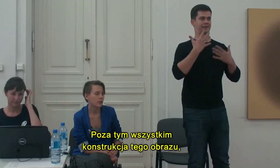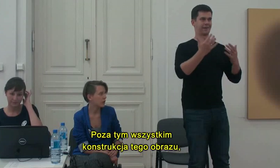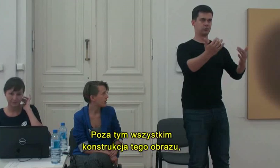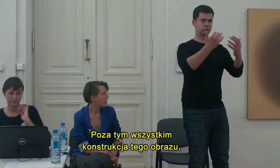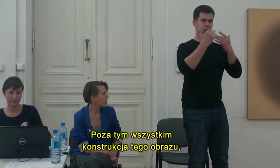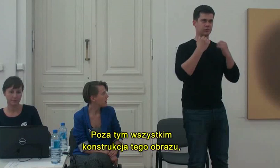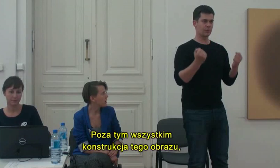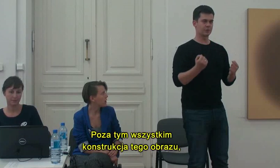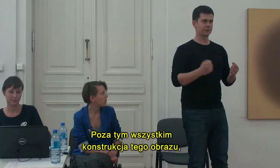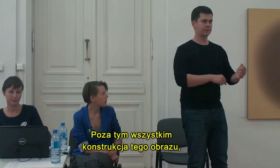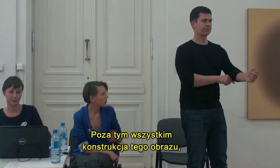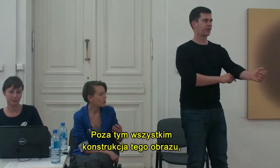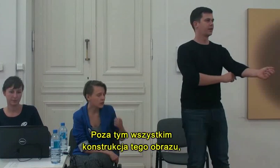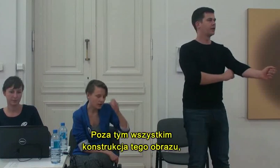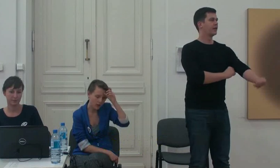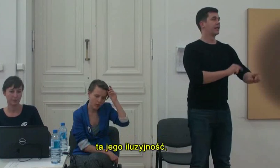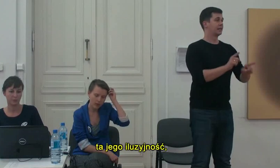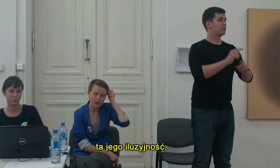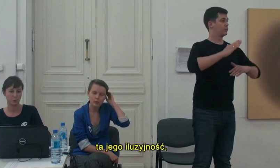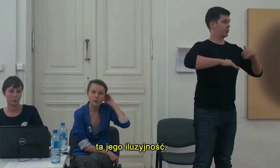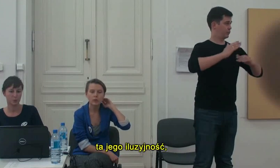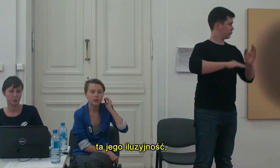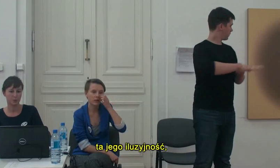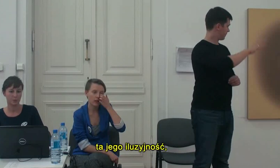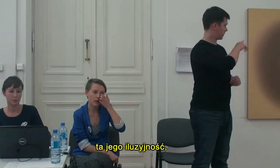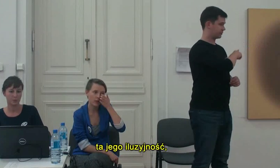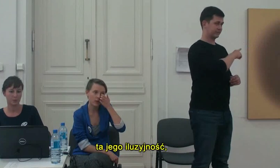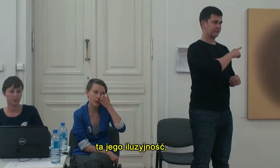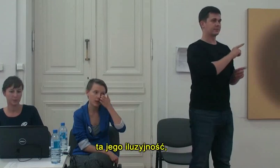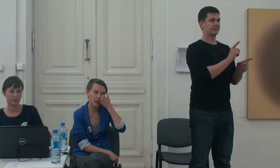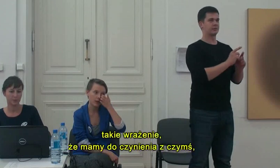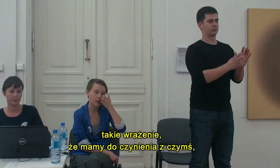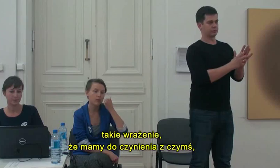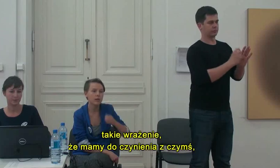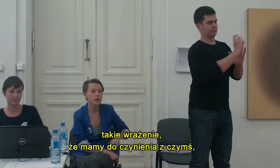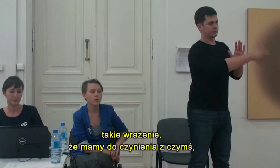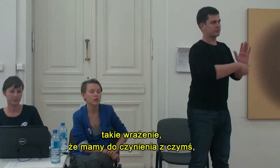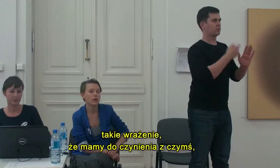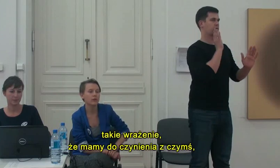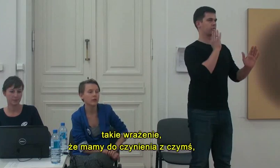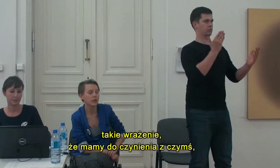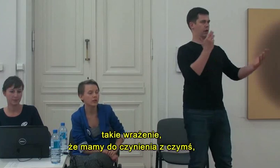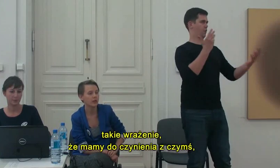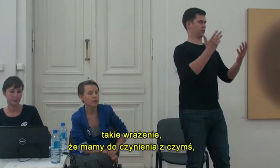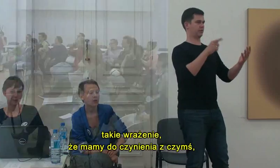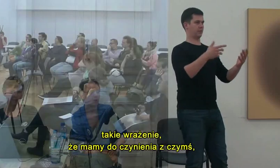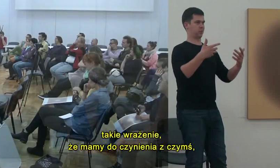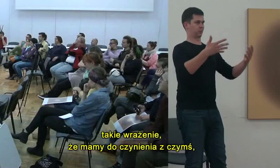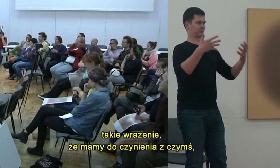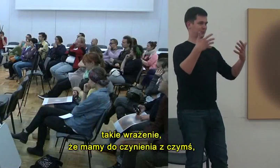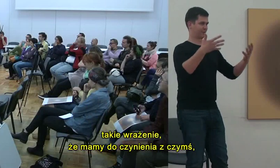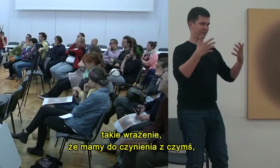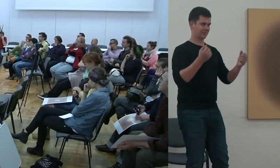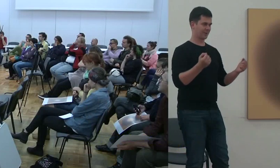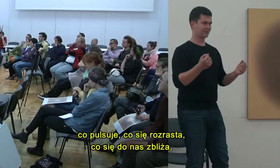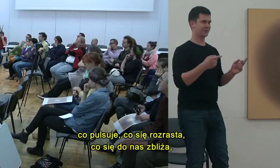Poza tym wszystkim konstrukcja tego obrazu, ta jego właśnie iluzyjność, takie wrażenie, że mamy